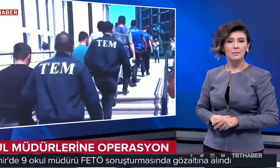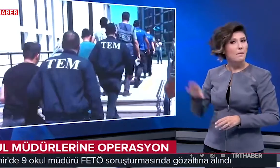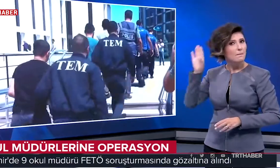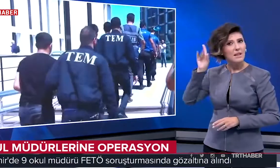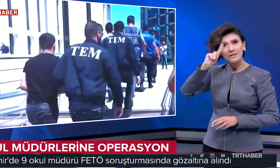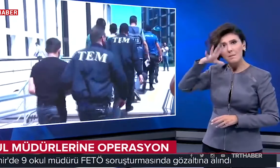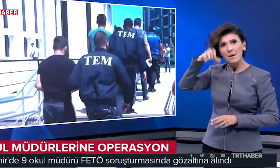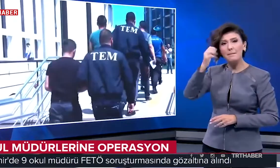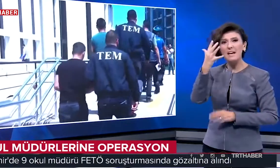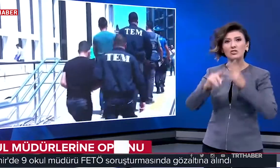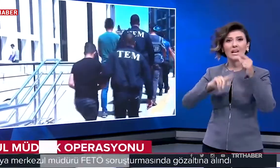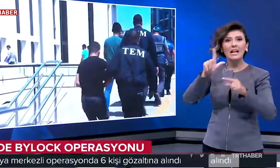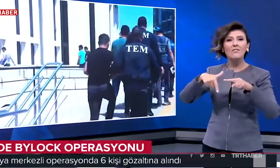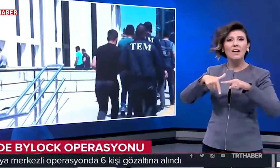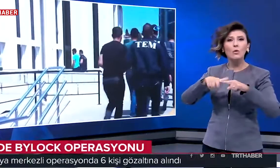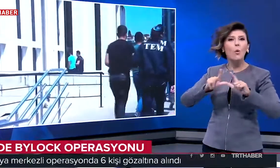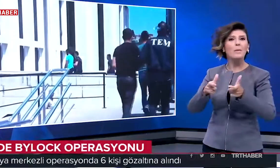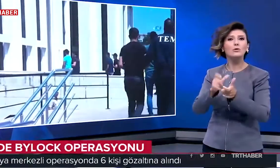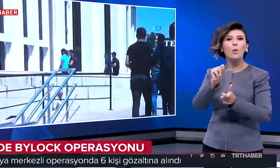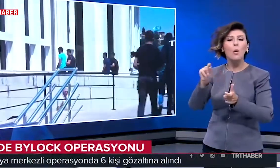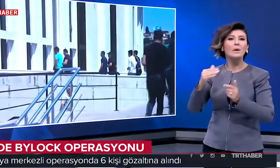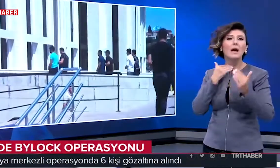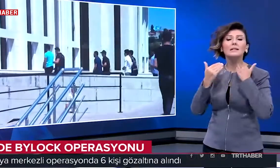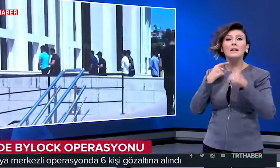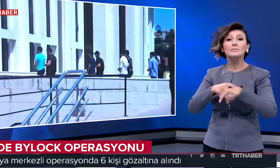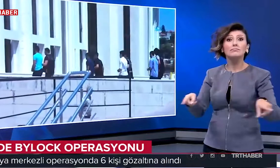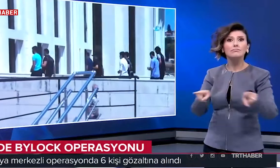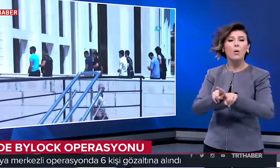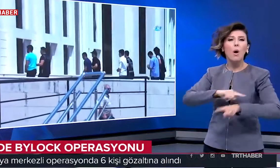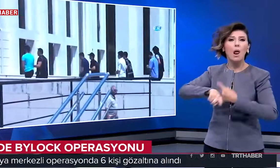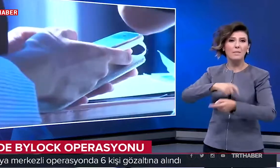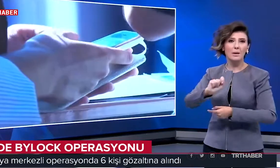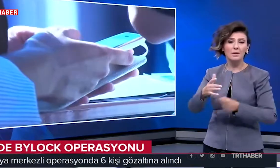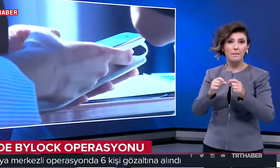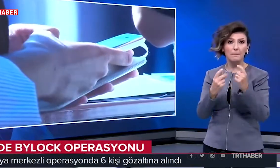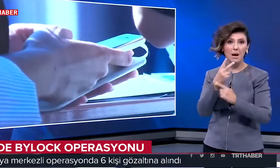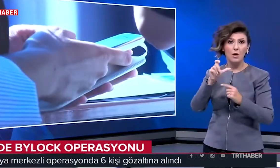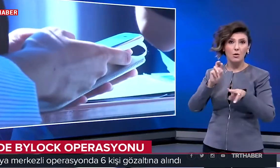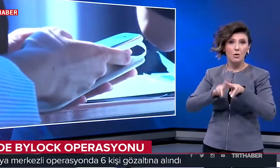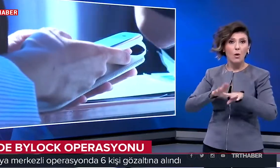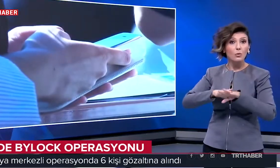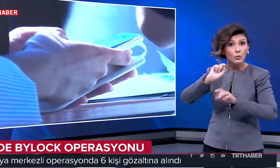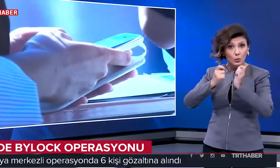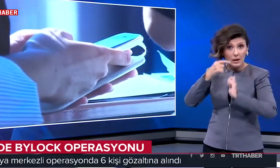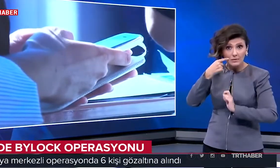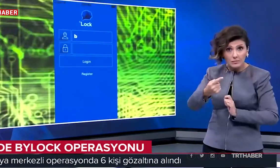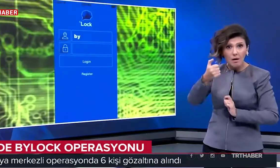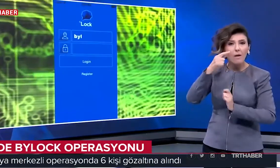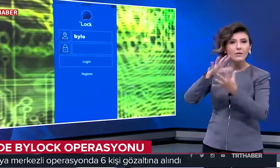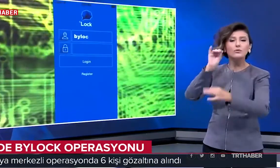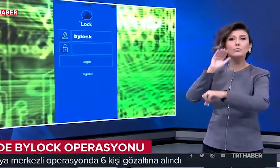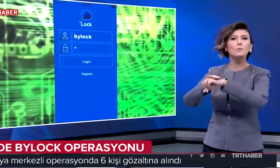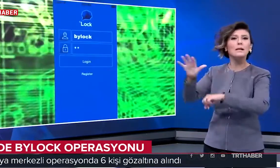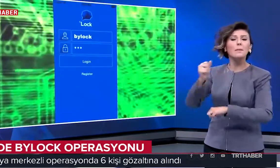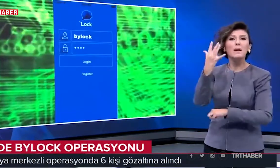Malatya merkezli 5 ildeki FETÖ operasyonunda 11 adreste eş zamanlı arama yapıldı. Balok kullanıldığı belirlenen 6 kişi gözaltına